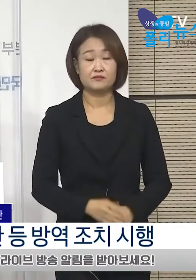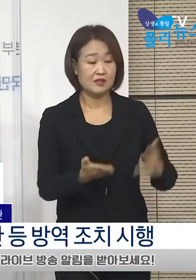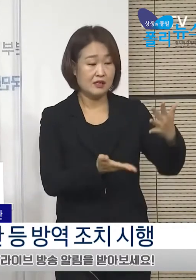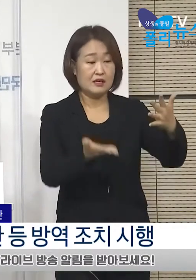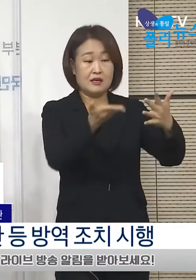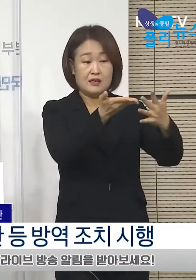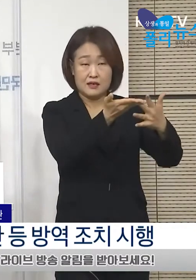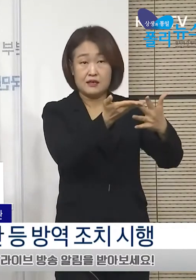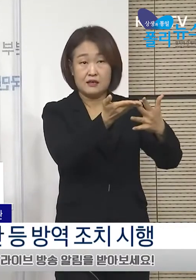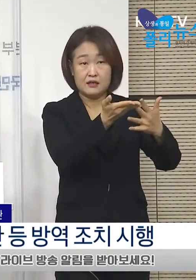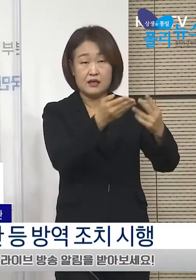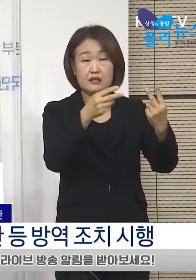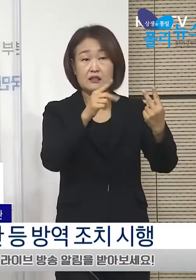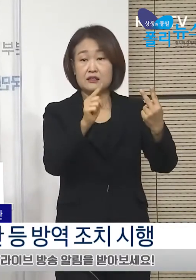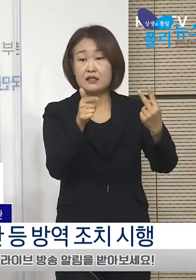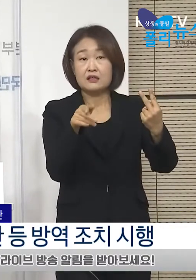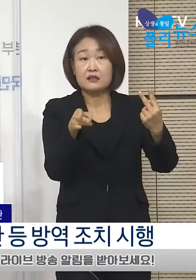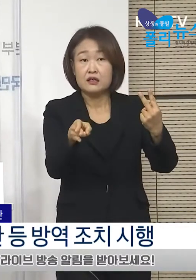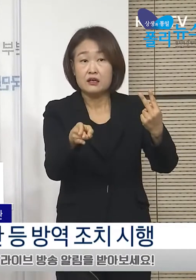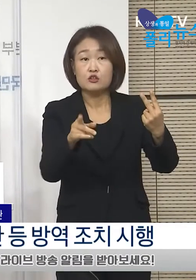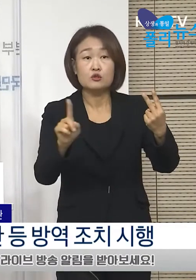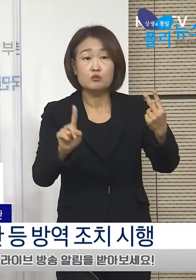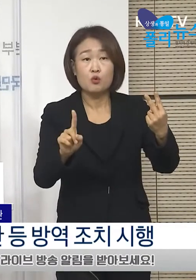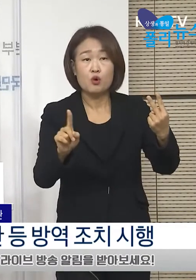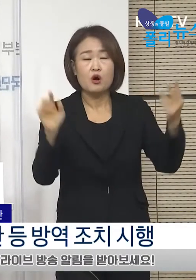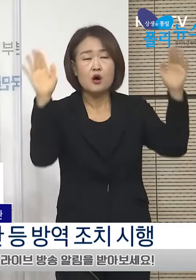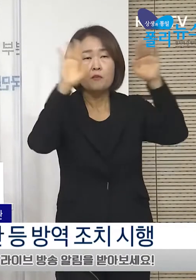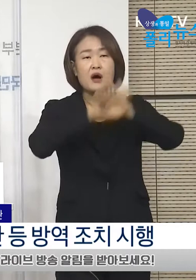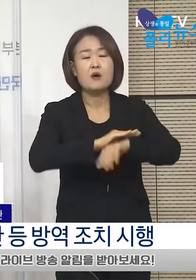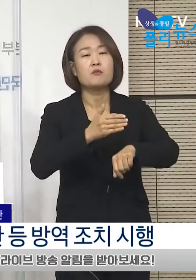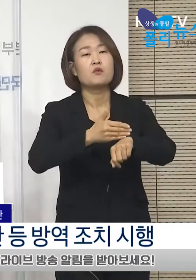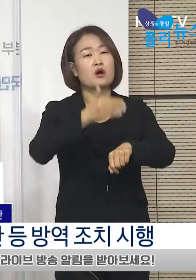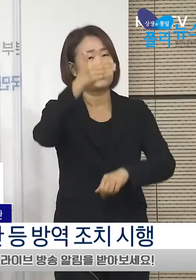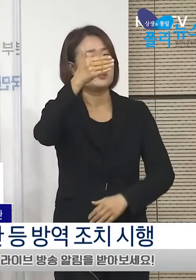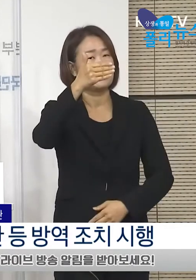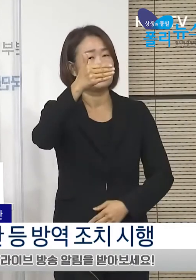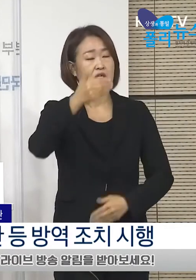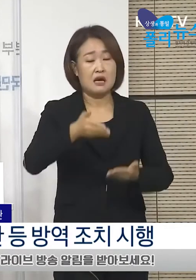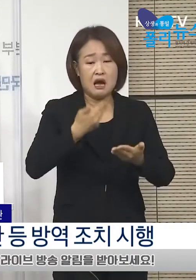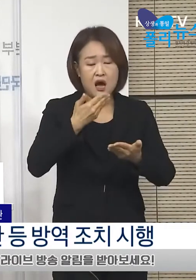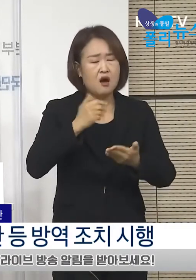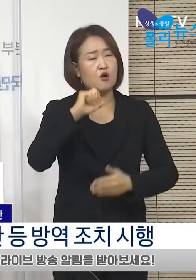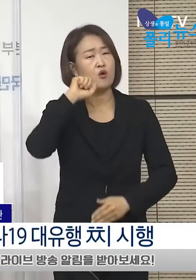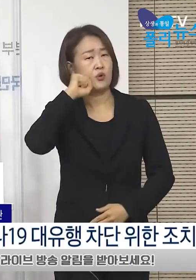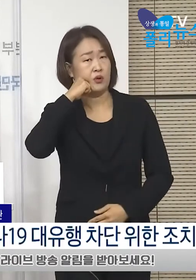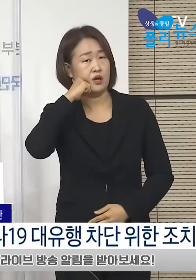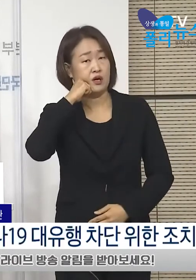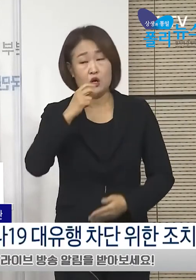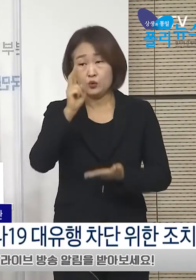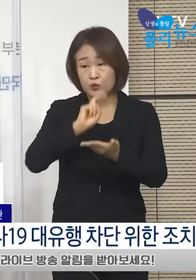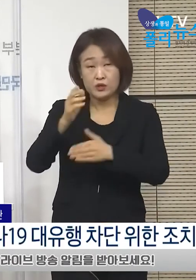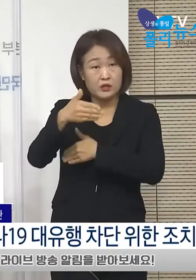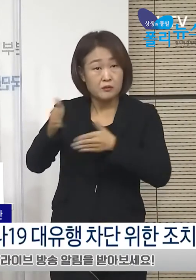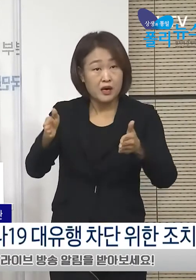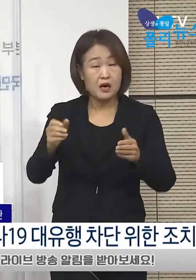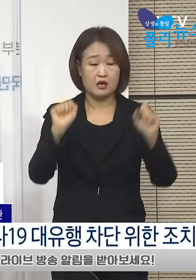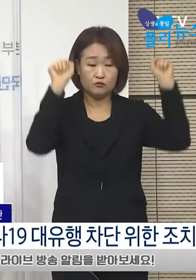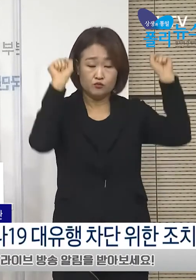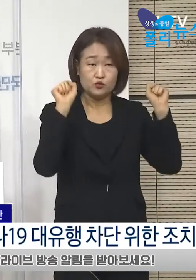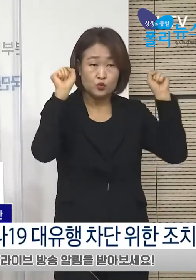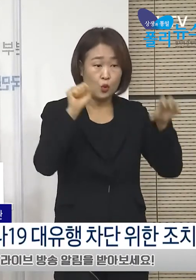오후 9시 이후 식당의 치식 금지뿐 아니라 노래방, 실내체육시설 등